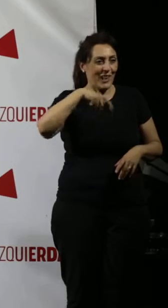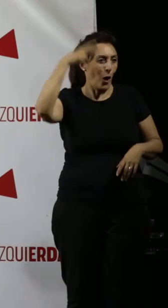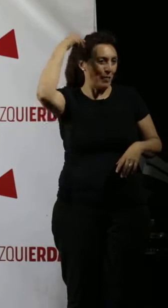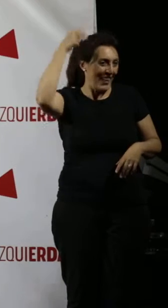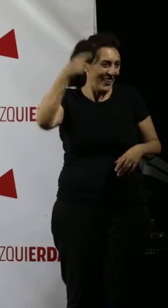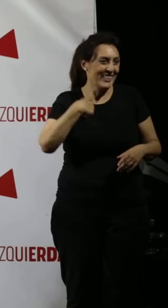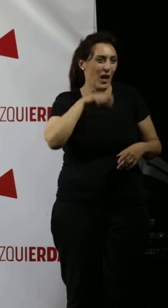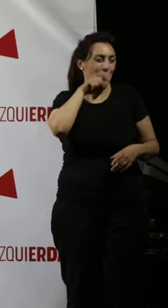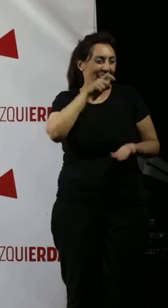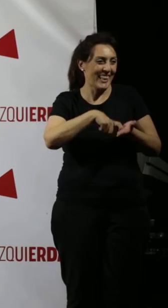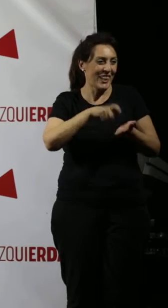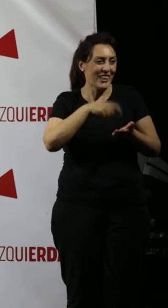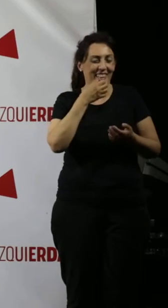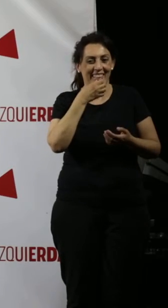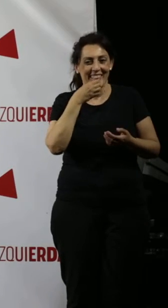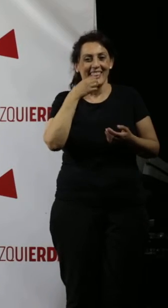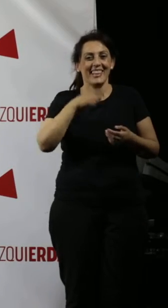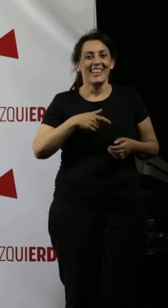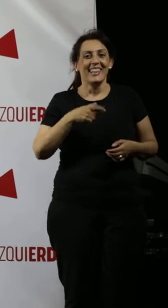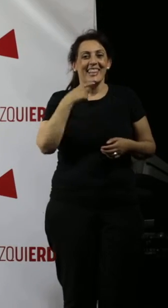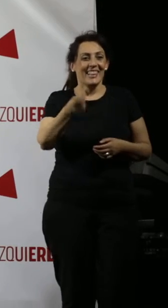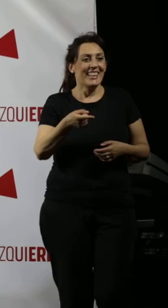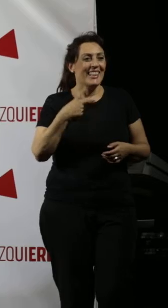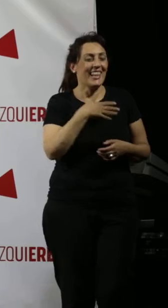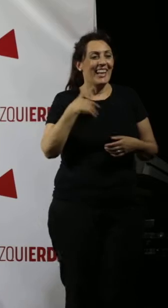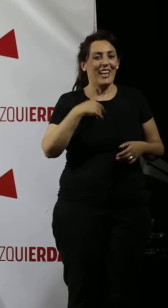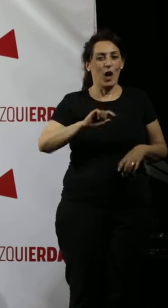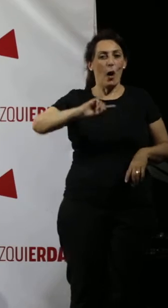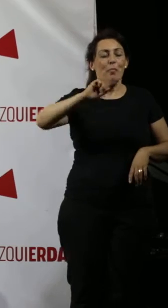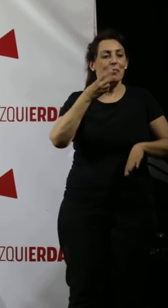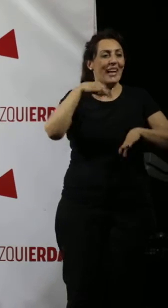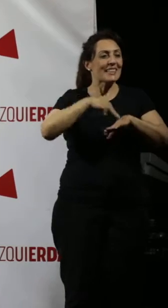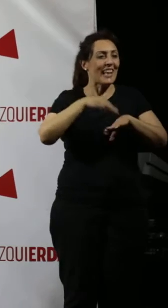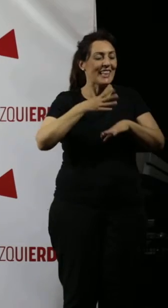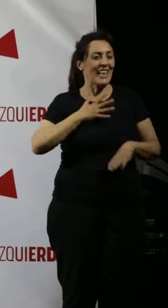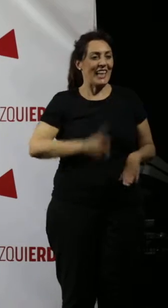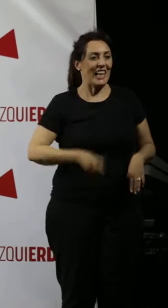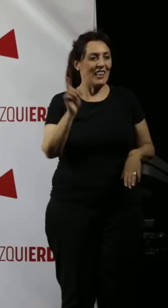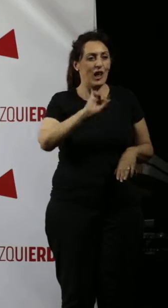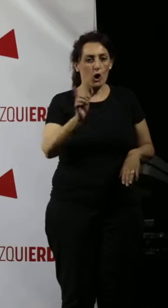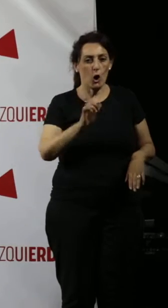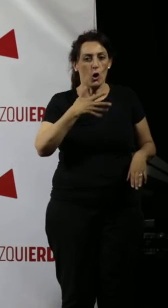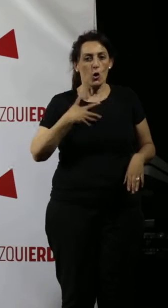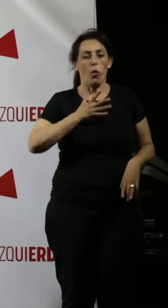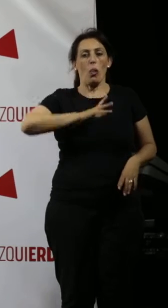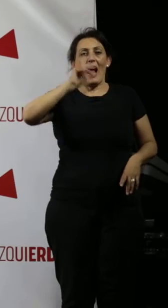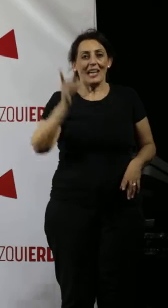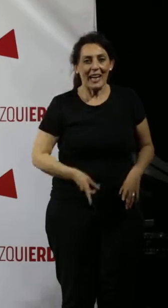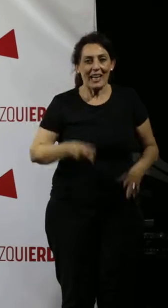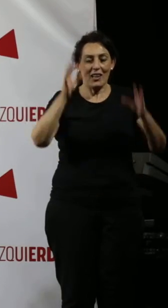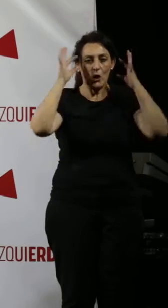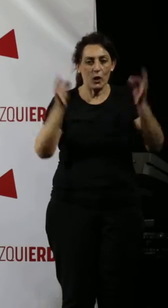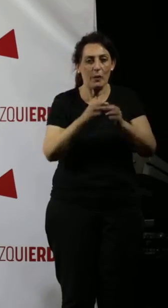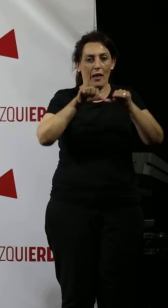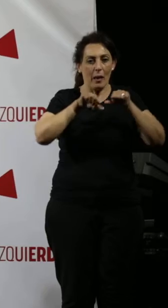porque serás alcalde como Pedro, no te quiero de primer teniente de alcalde, te quiero de alcalde de Córdoba, a